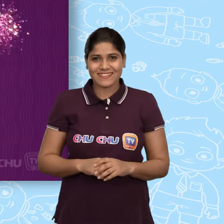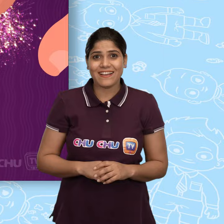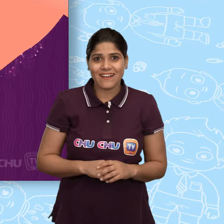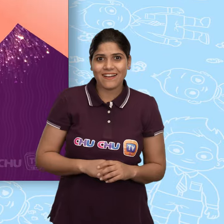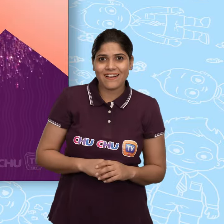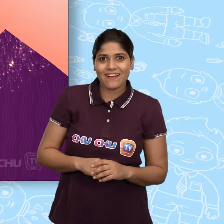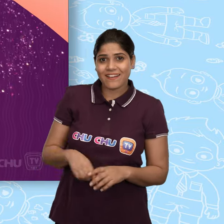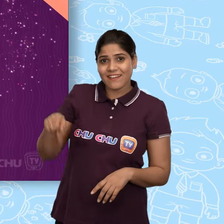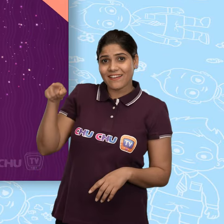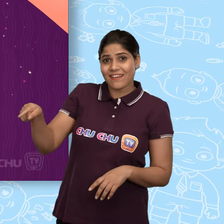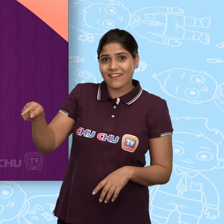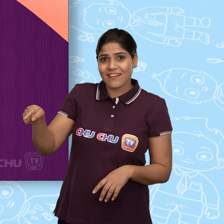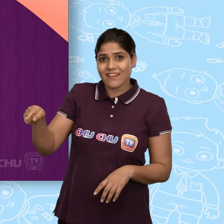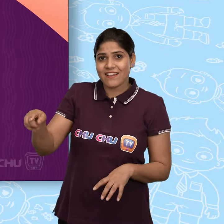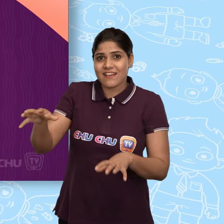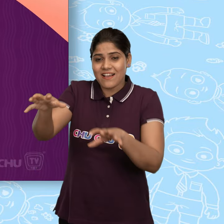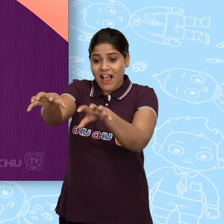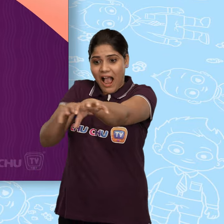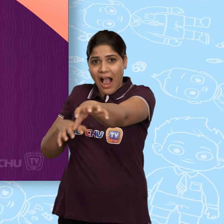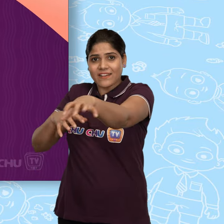ये है एक बाग